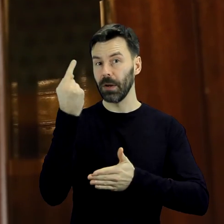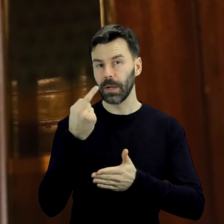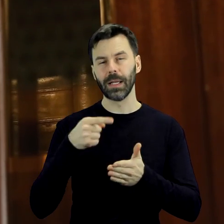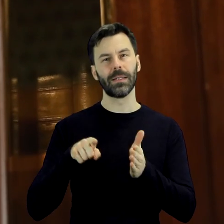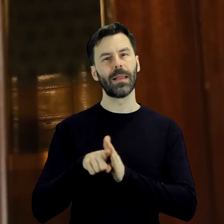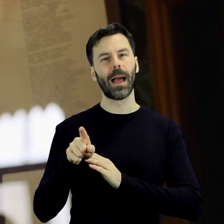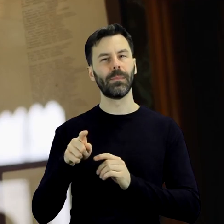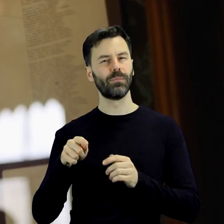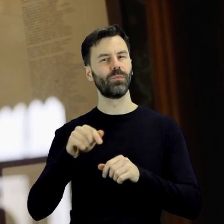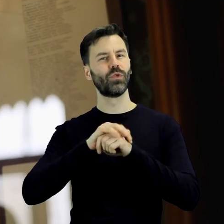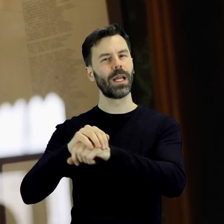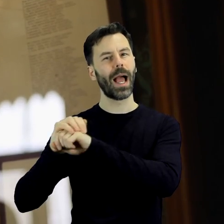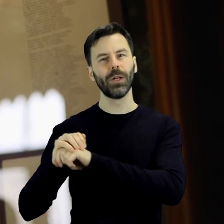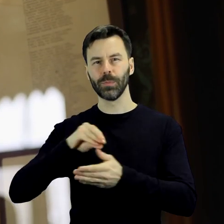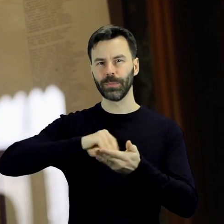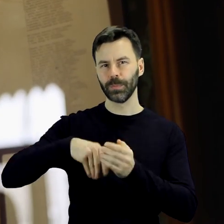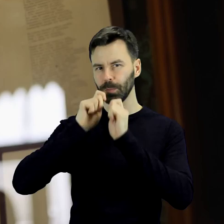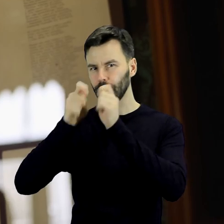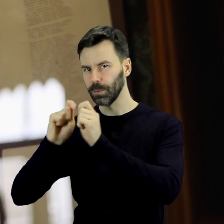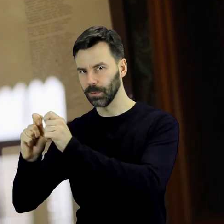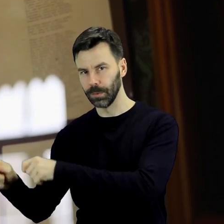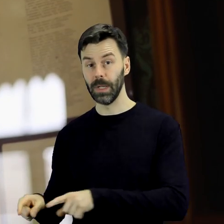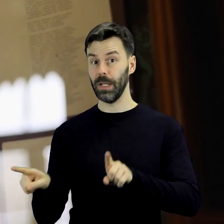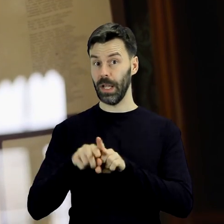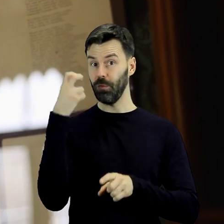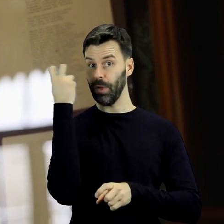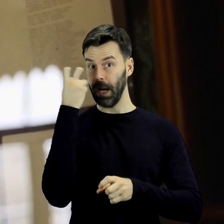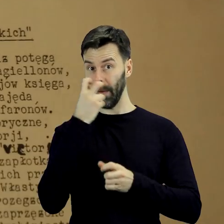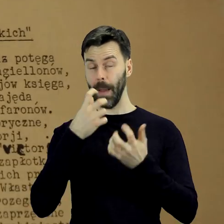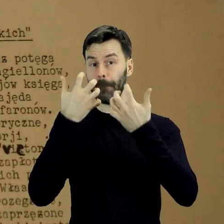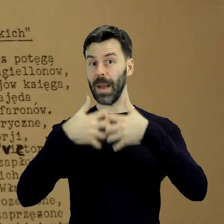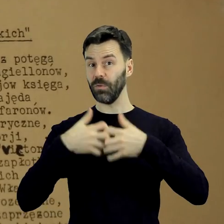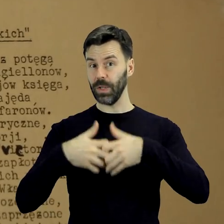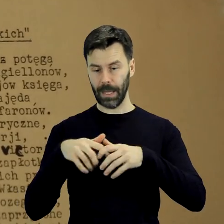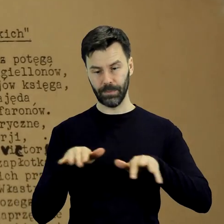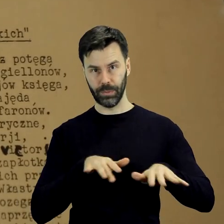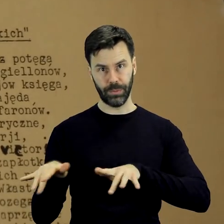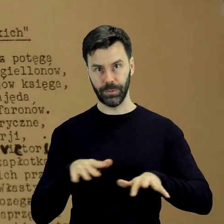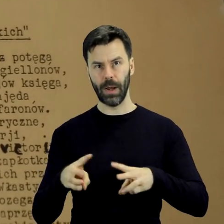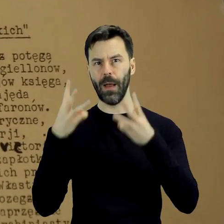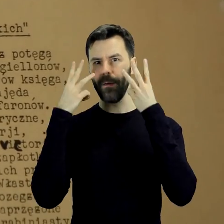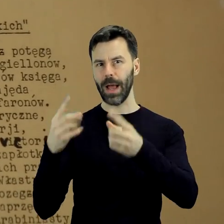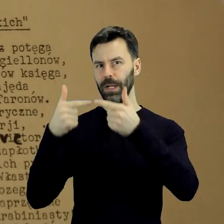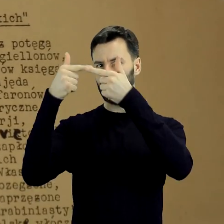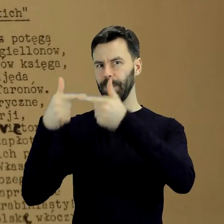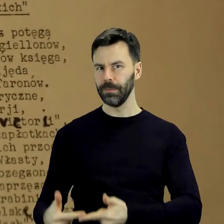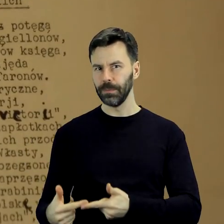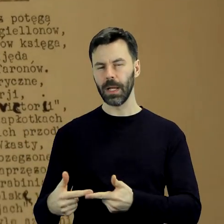przyjaciół. Ciekawym eksponatem jest również maszynopis jednego z najważniejszych jego poematów, poświęconych Łodzi